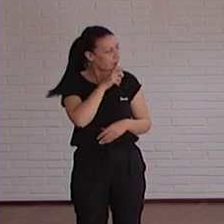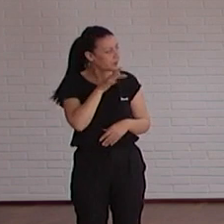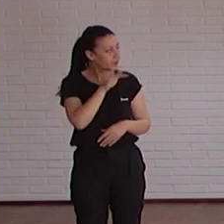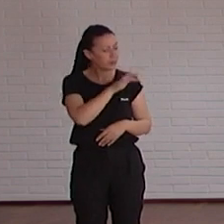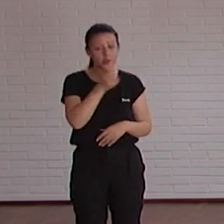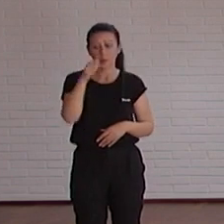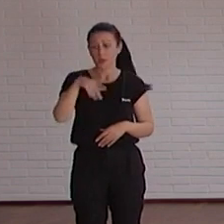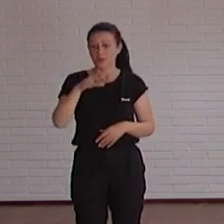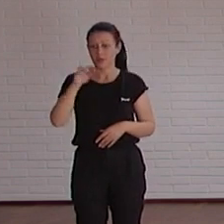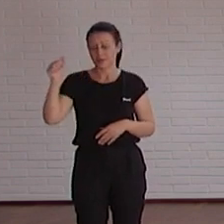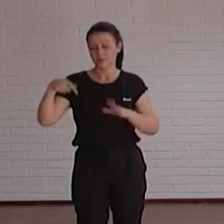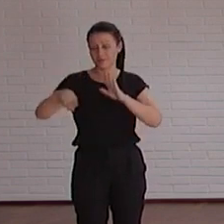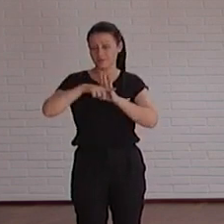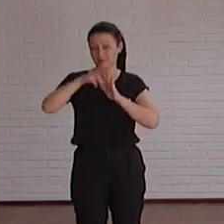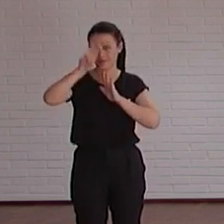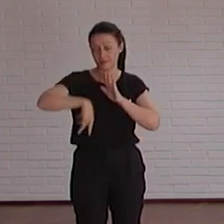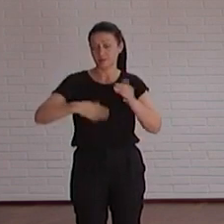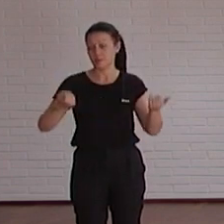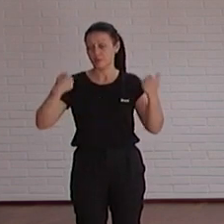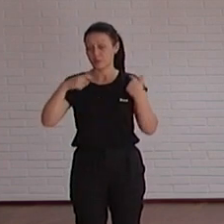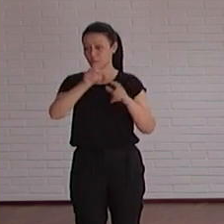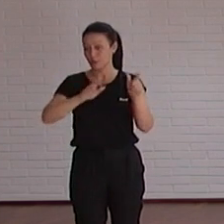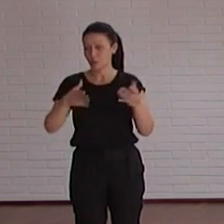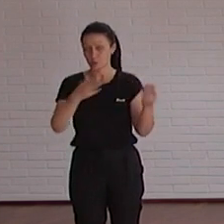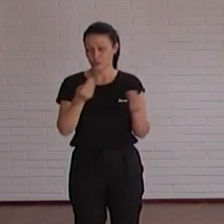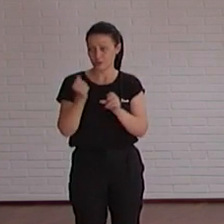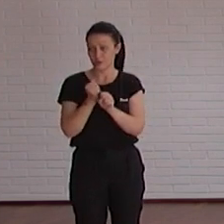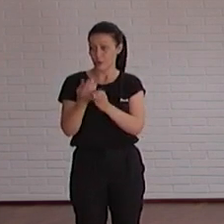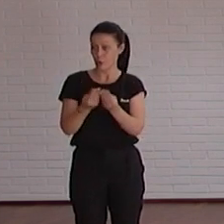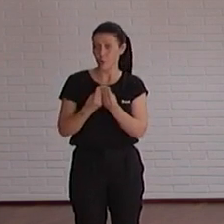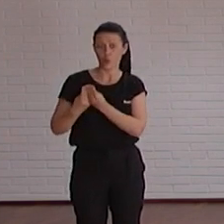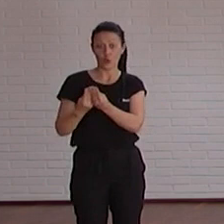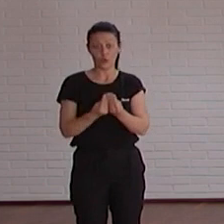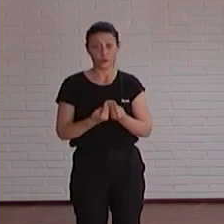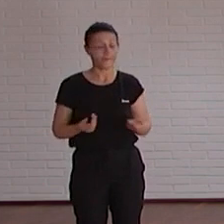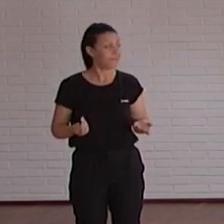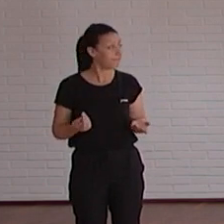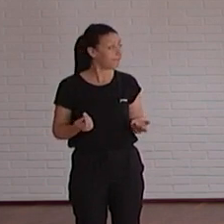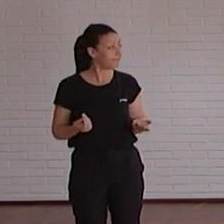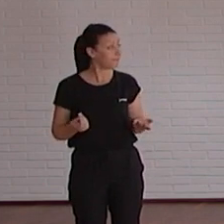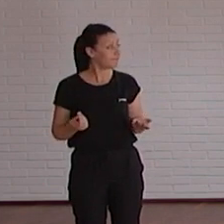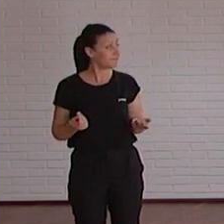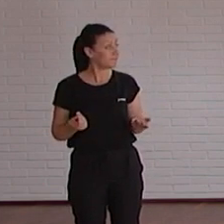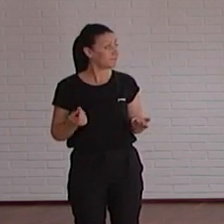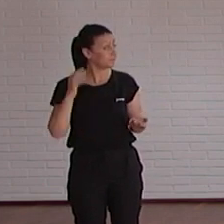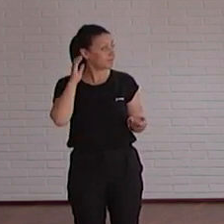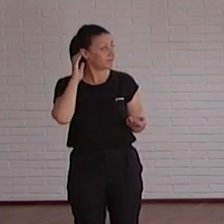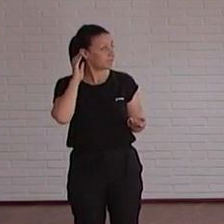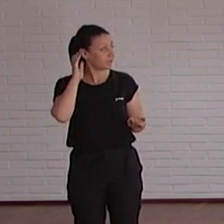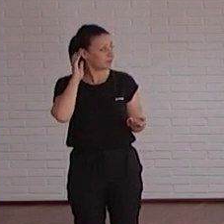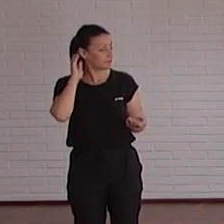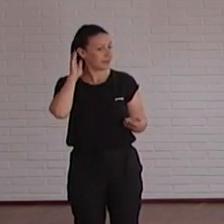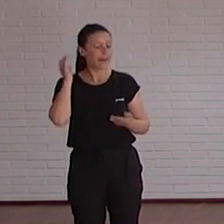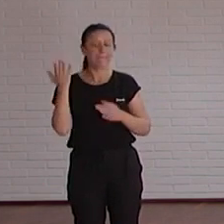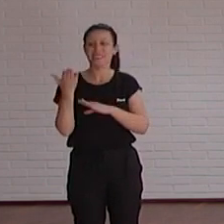Andrés también me lo he apuntado porque represento a muchas personas que han trabajado conmigo para que trabajamos juntos para presentaros un